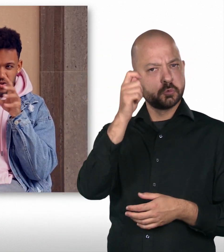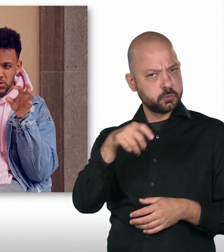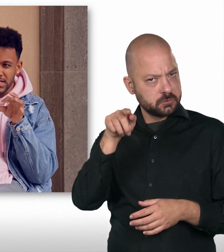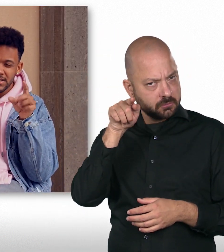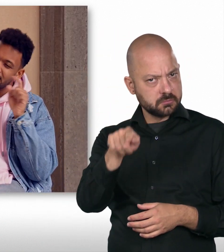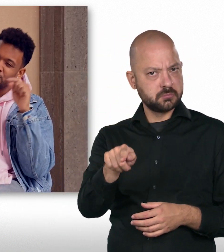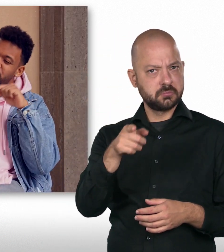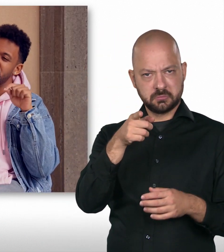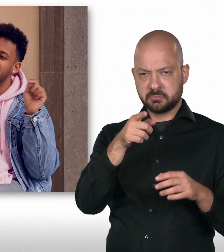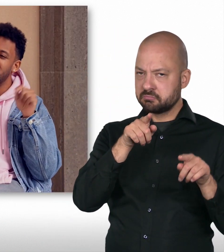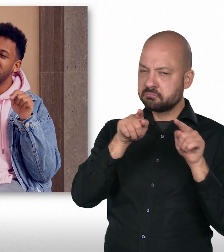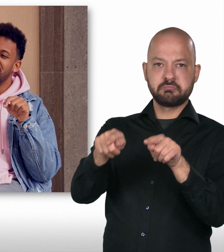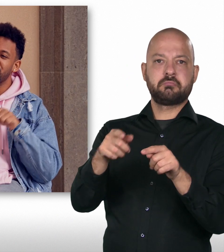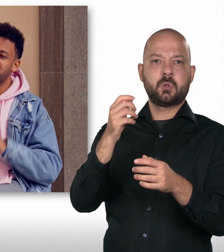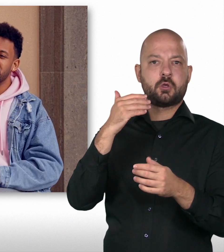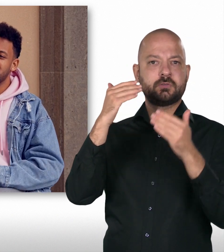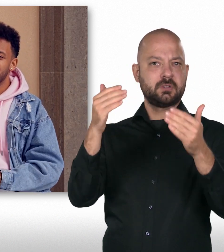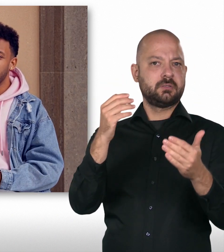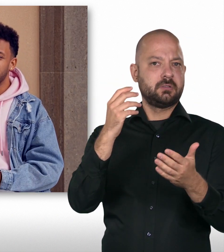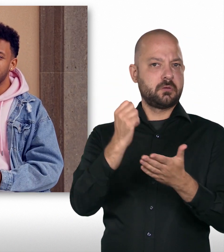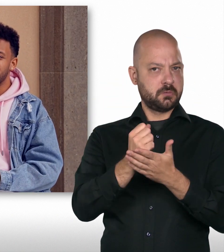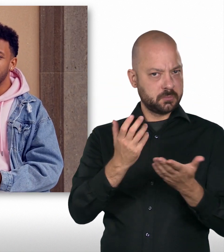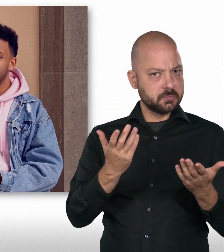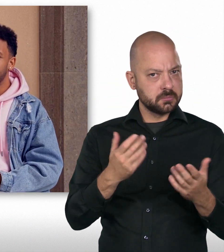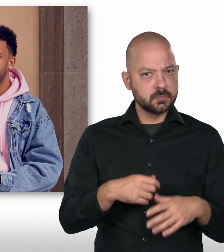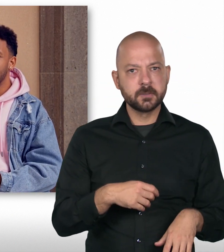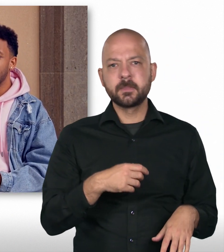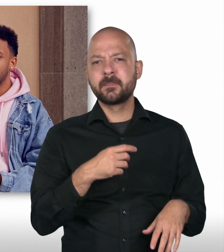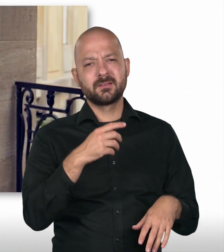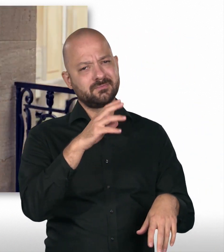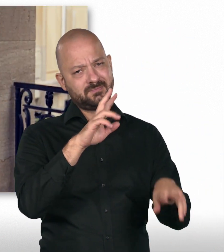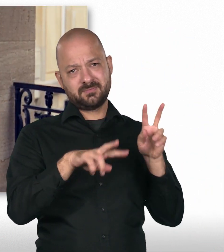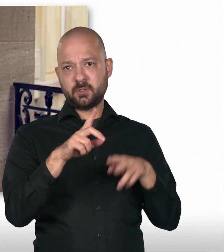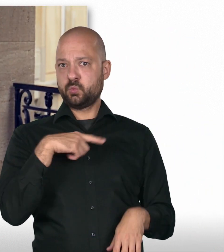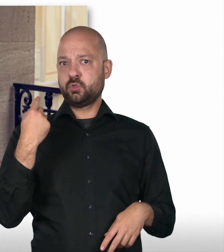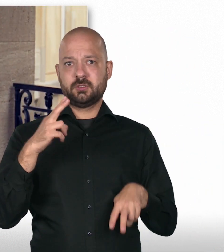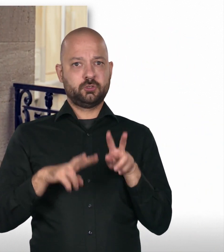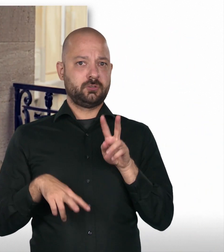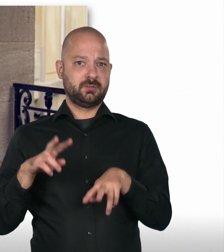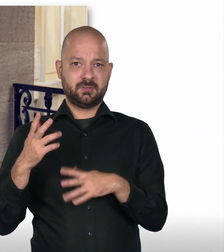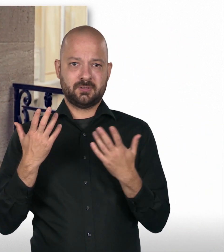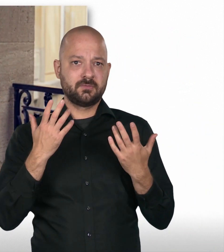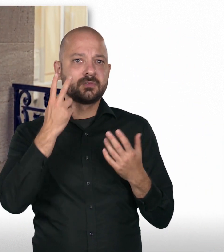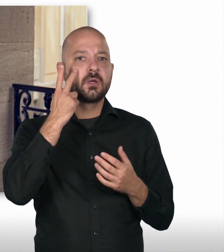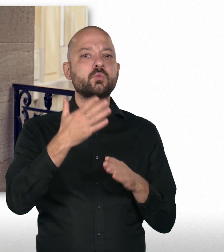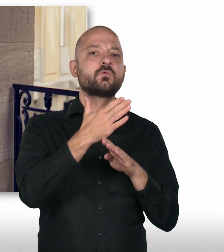Studiengang sein, damit du hier hin durftest zum Auswärtigen Amt? Nein, es ist bei uns sehr unterschiedlich, welche Arten von